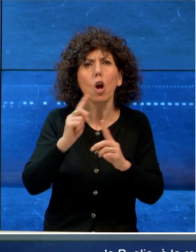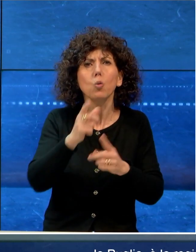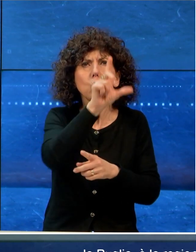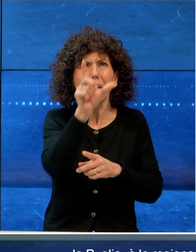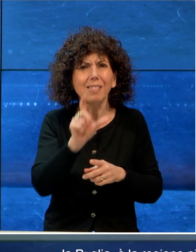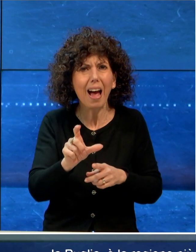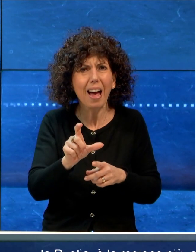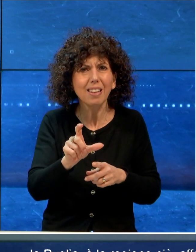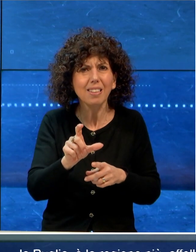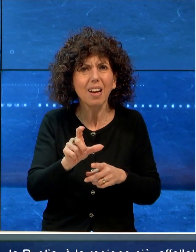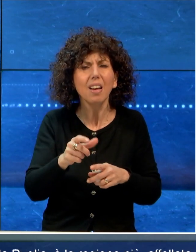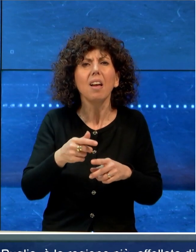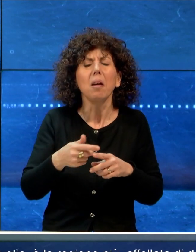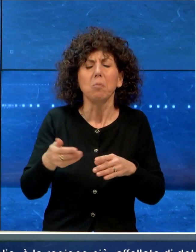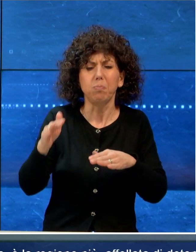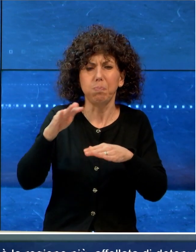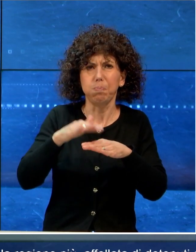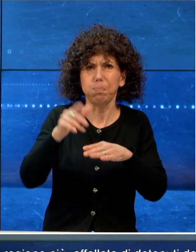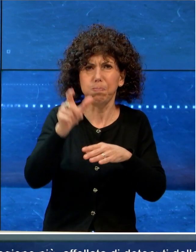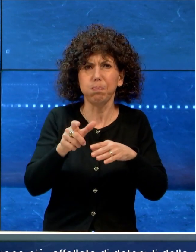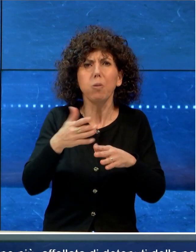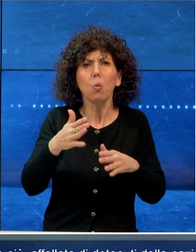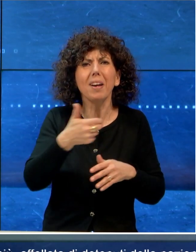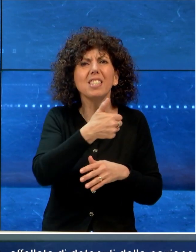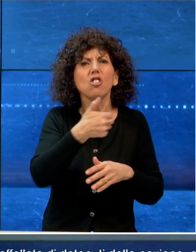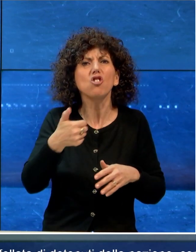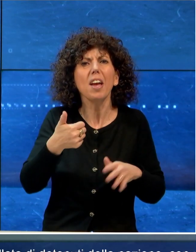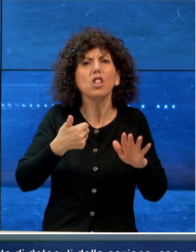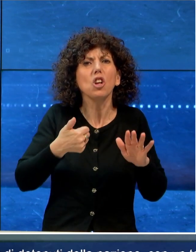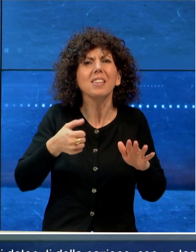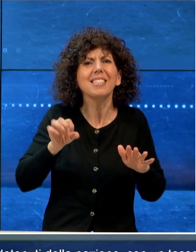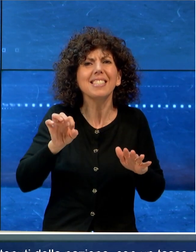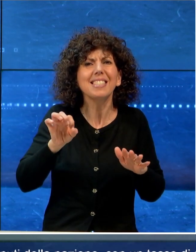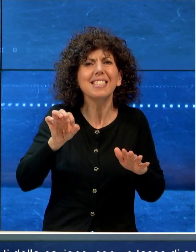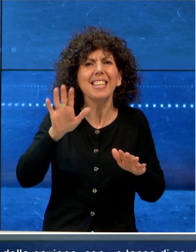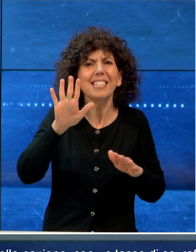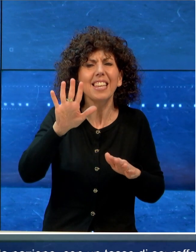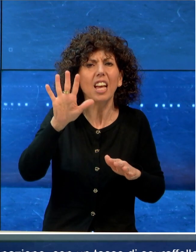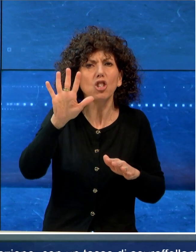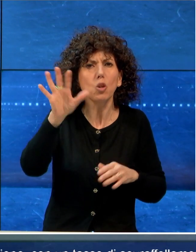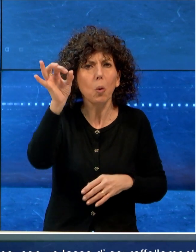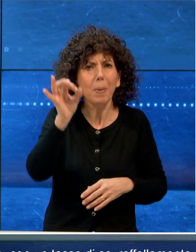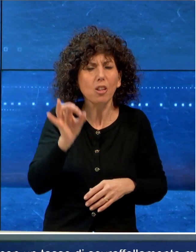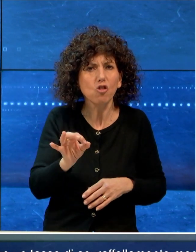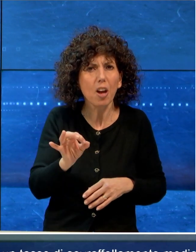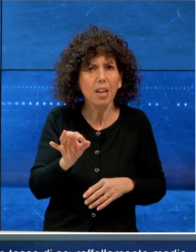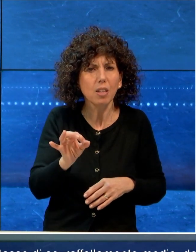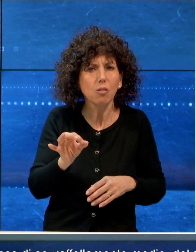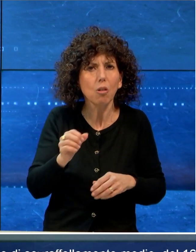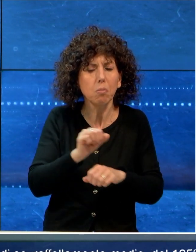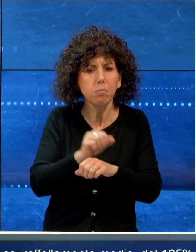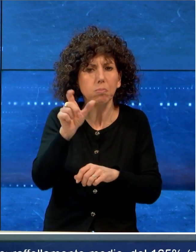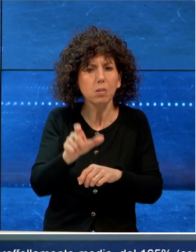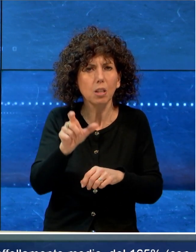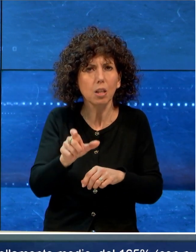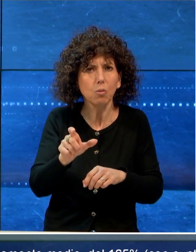tasso di sovraffollamento medio del 165%, a cui